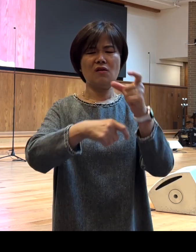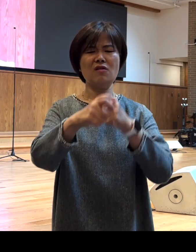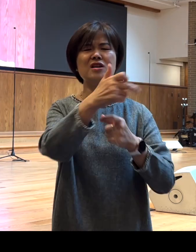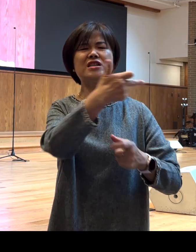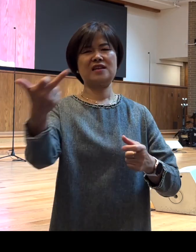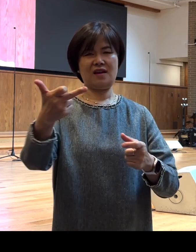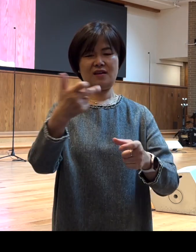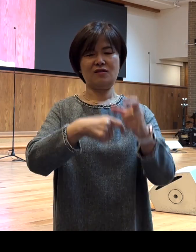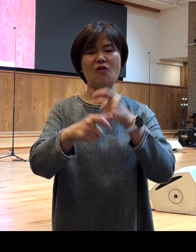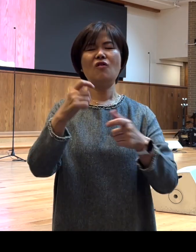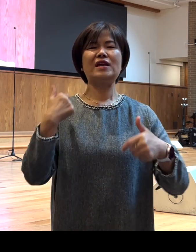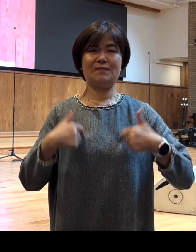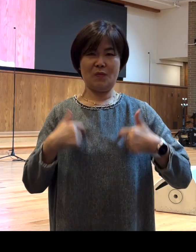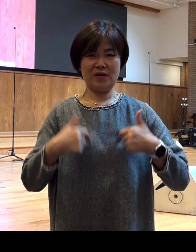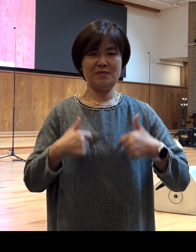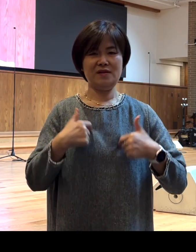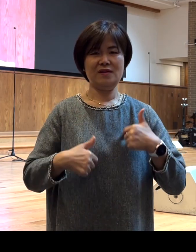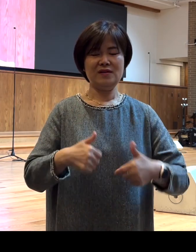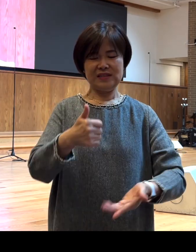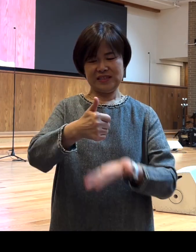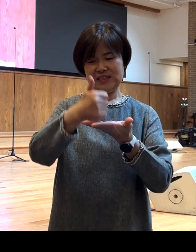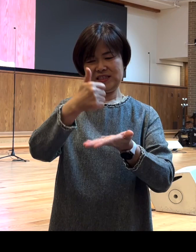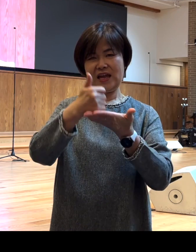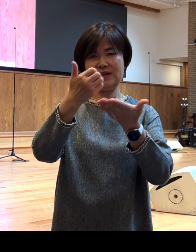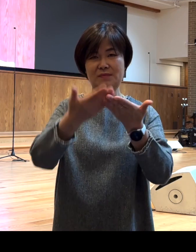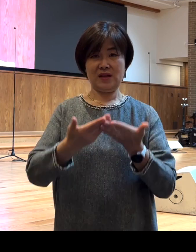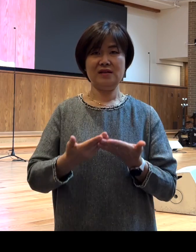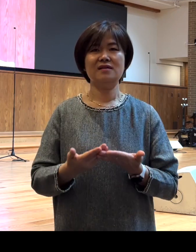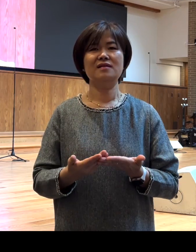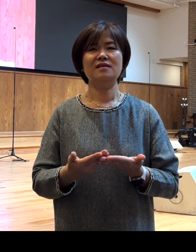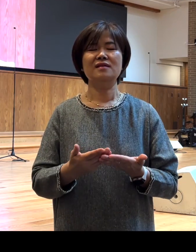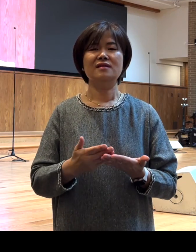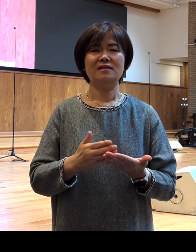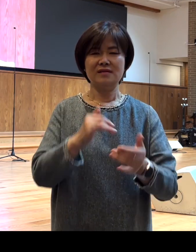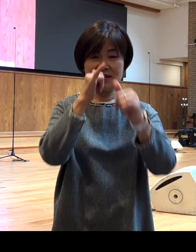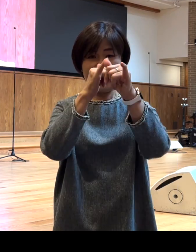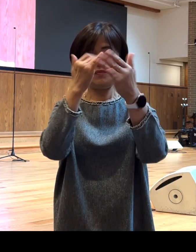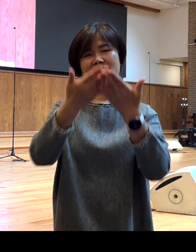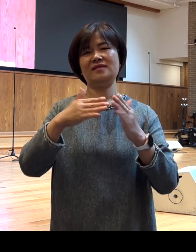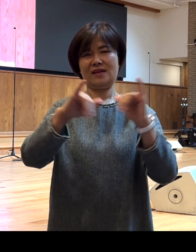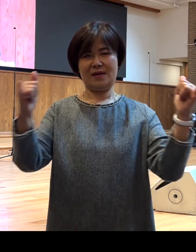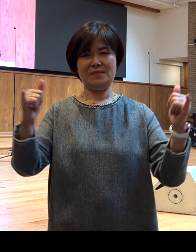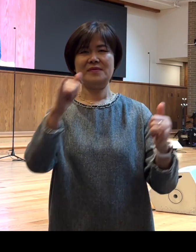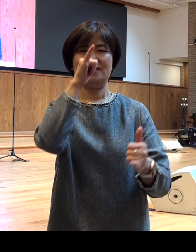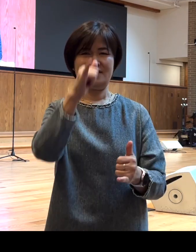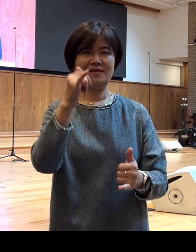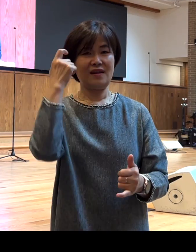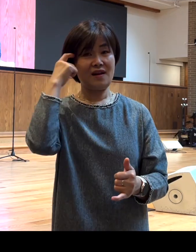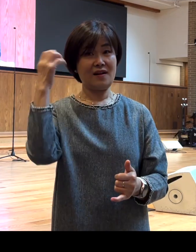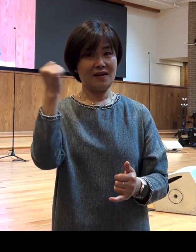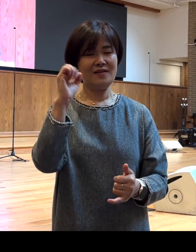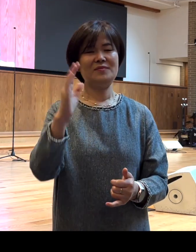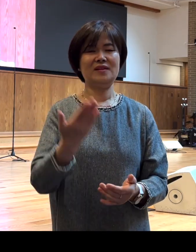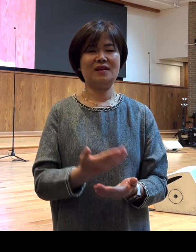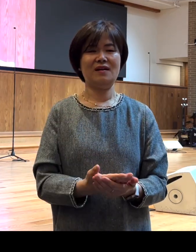기뻐하시면서 저는 칭찬받은 그런 사람들이 있었을 것이라고 생각합니다 그럼 저명한